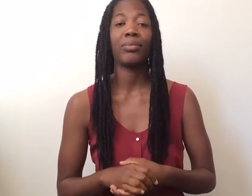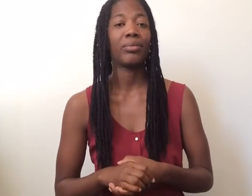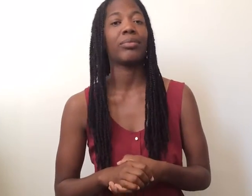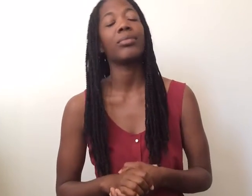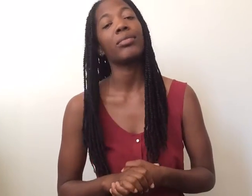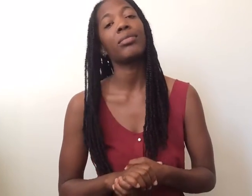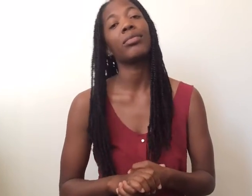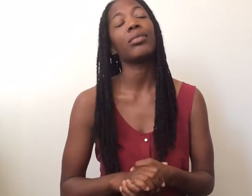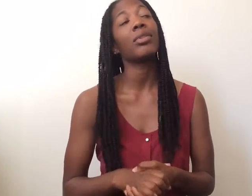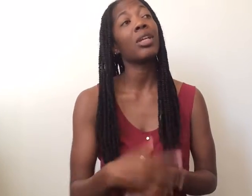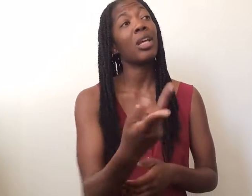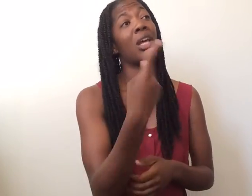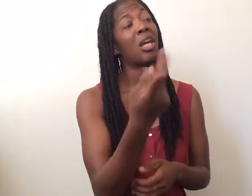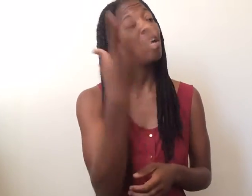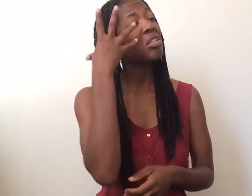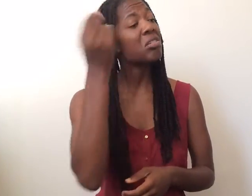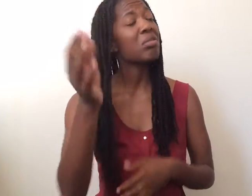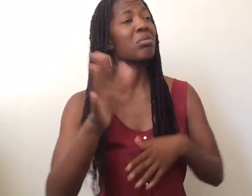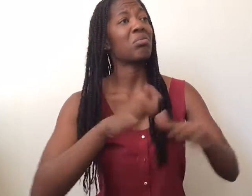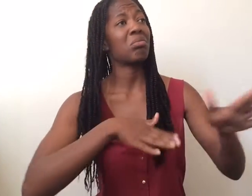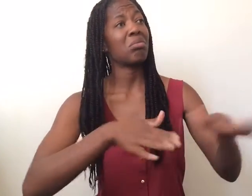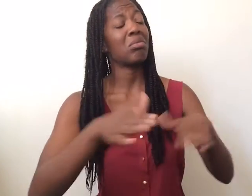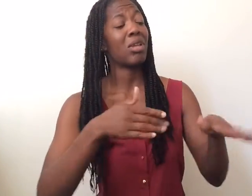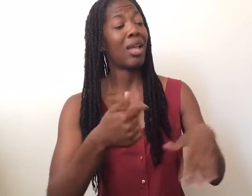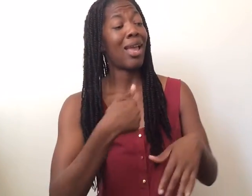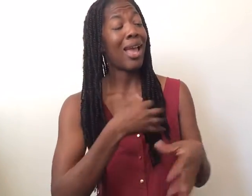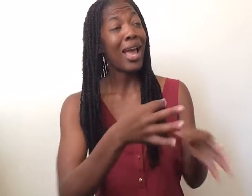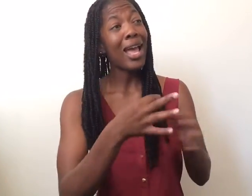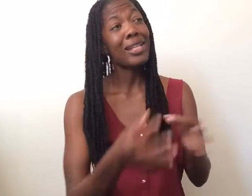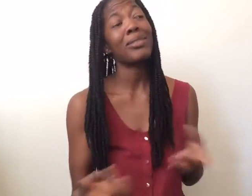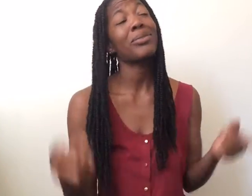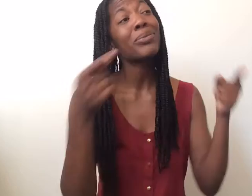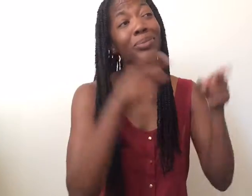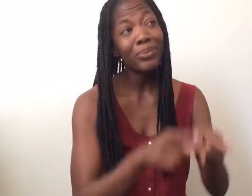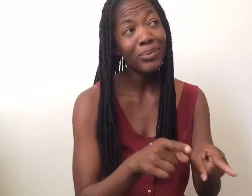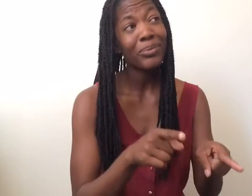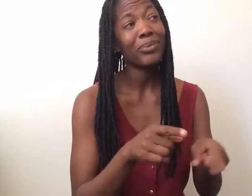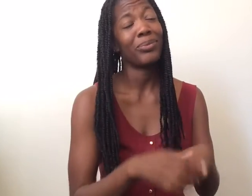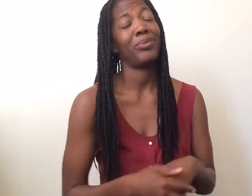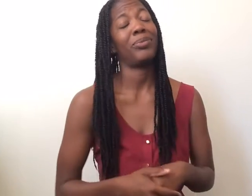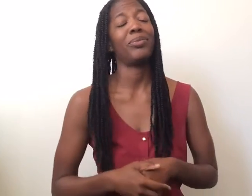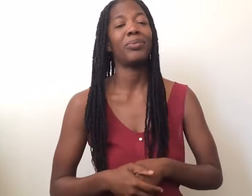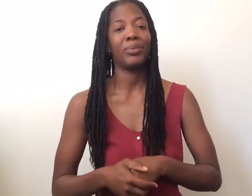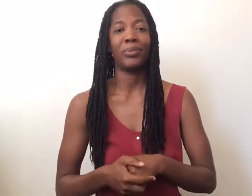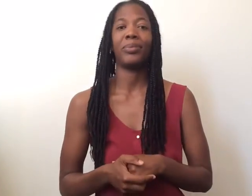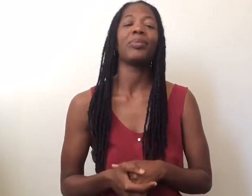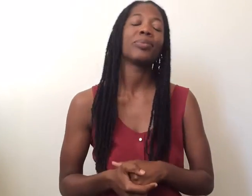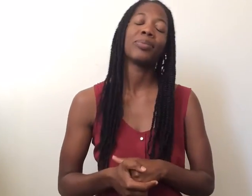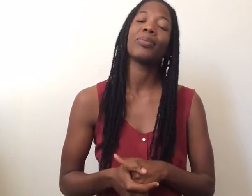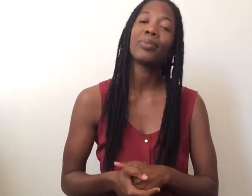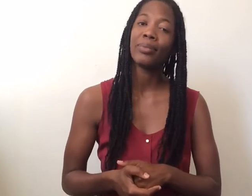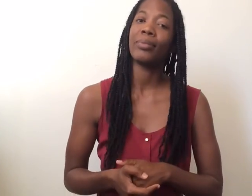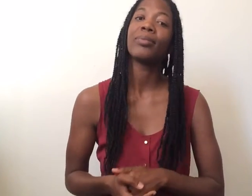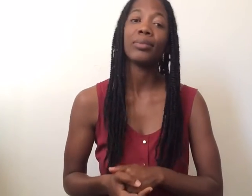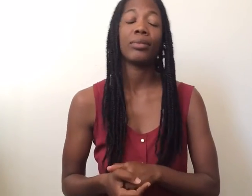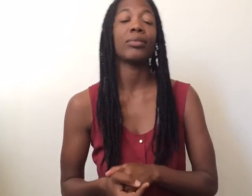Sal un ratito, déjate explico Lo que